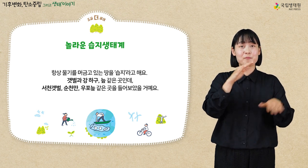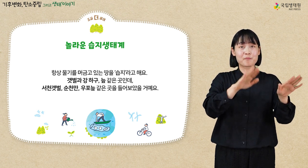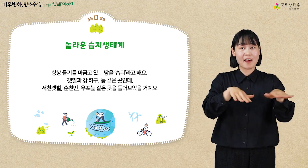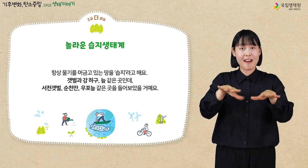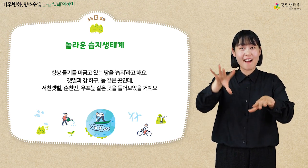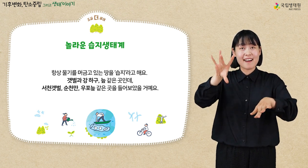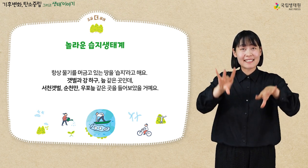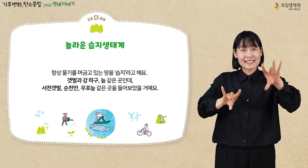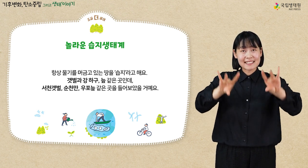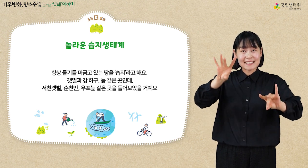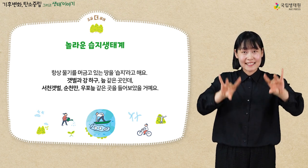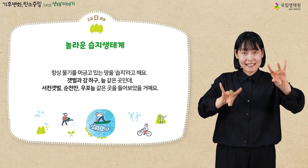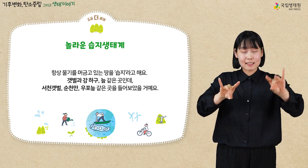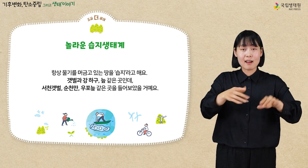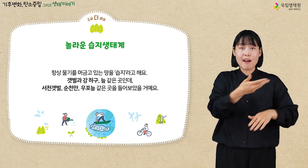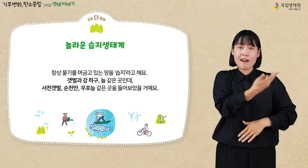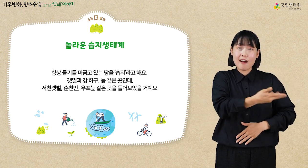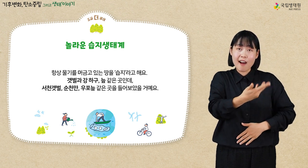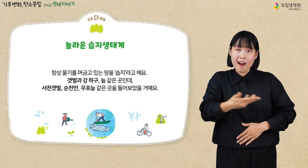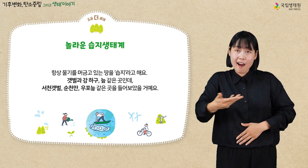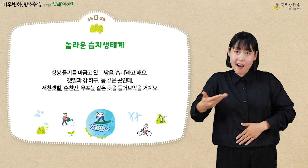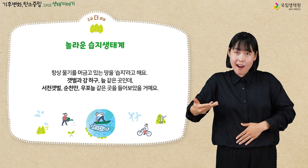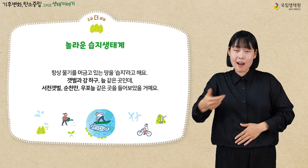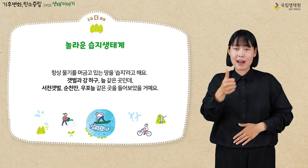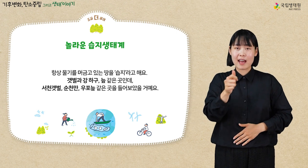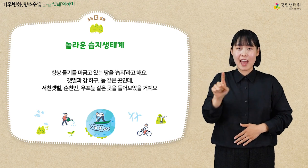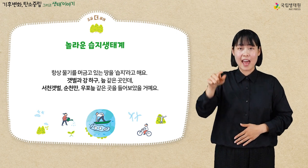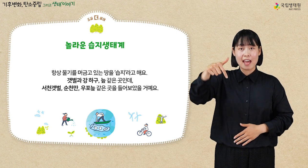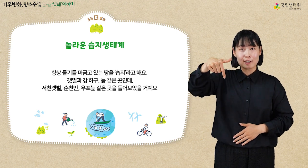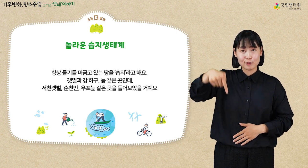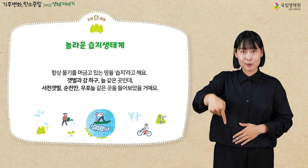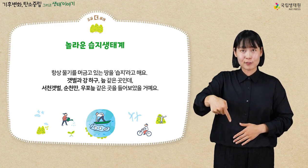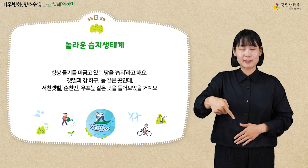갯벌과 강하고 늪 같은 곳인데